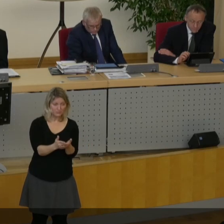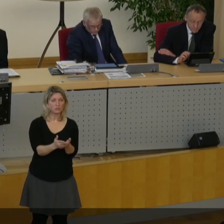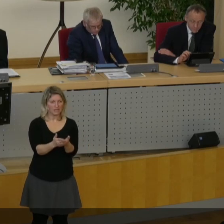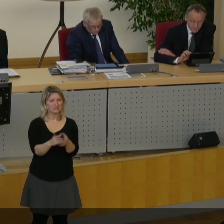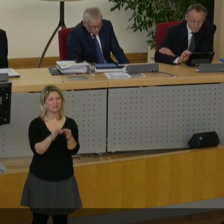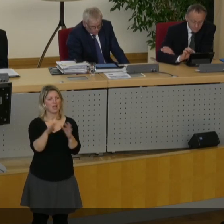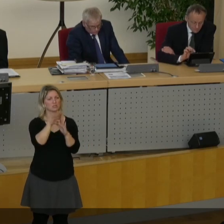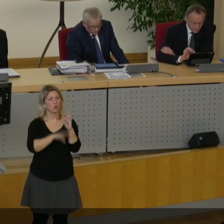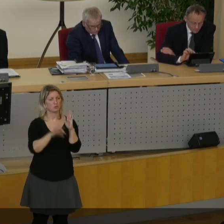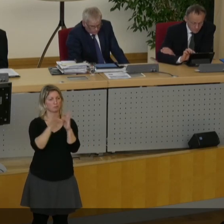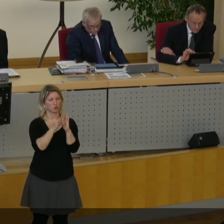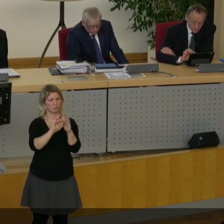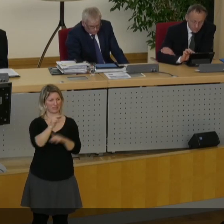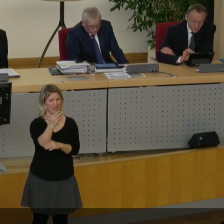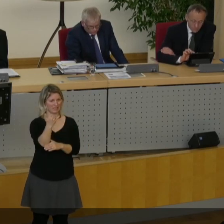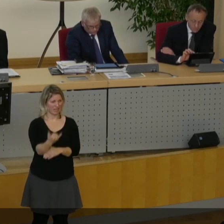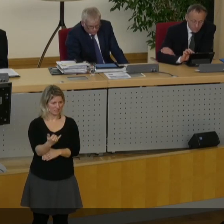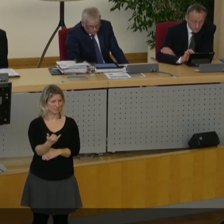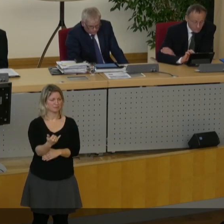Tagesordnungspunkt 3. Wir kommen wie bei der Tagesordnung verabschiedet.